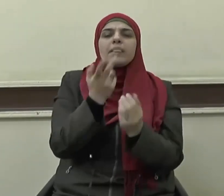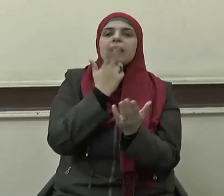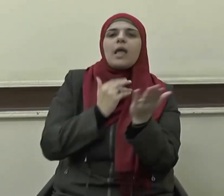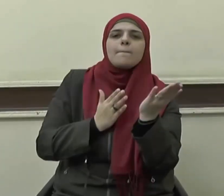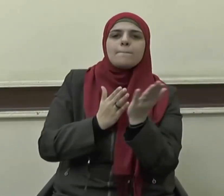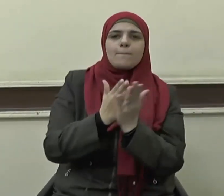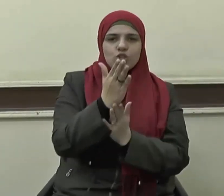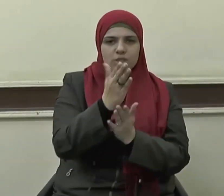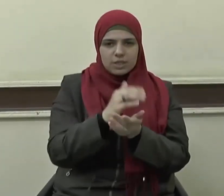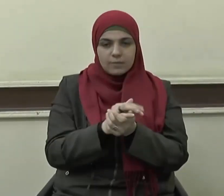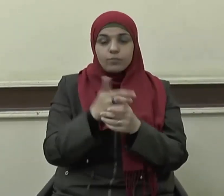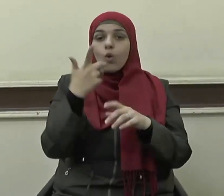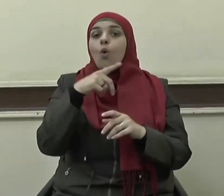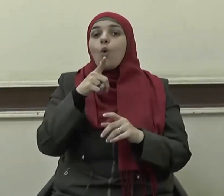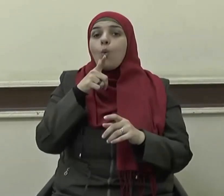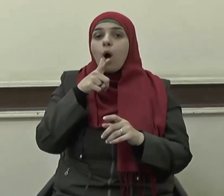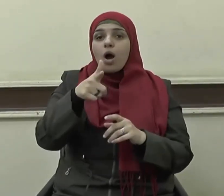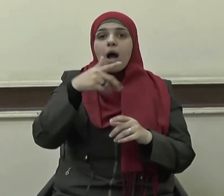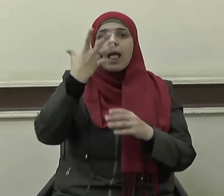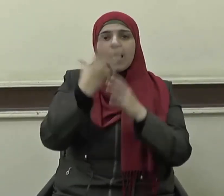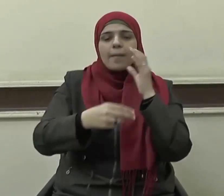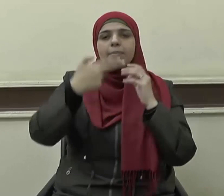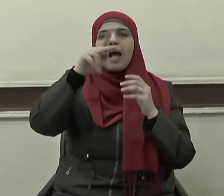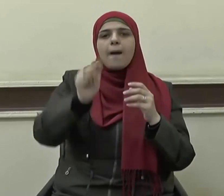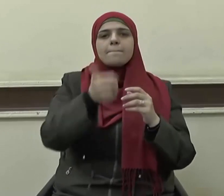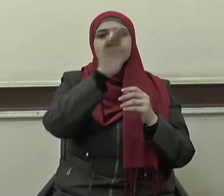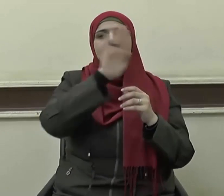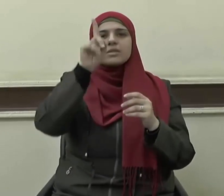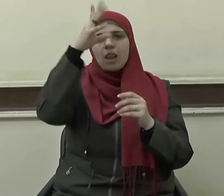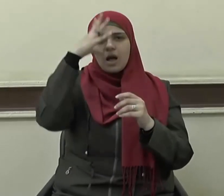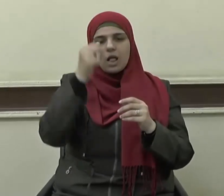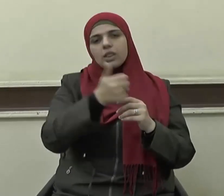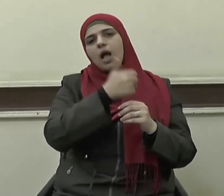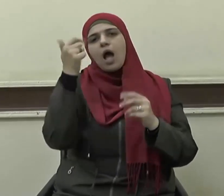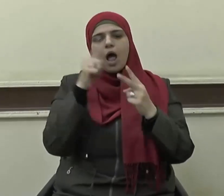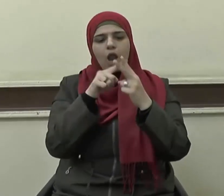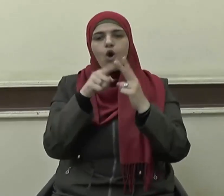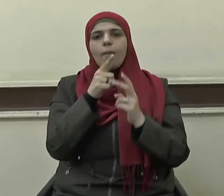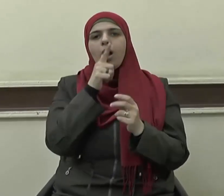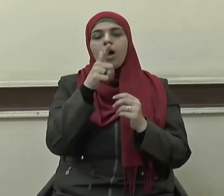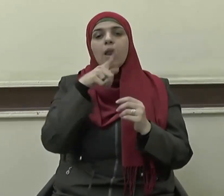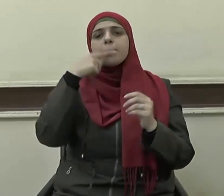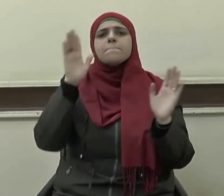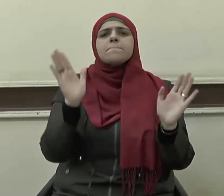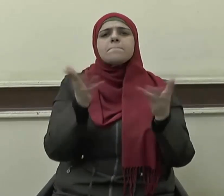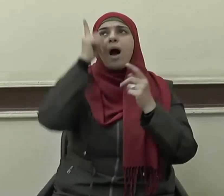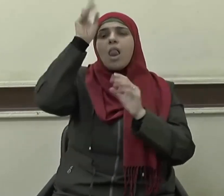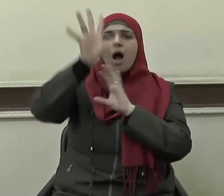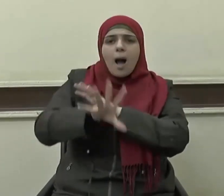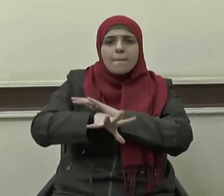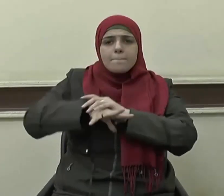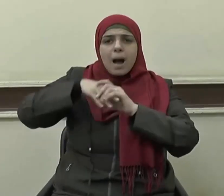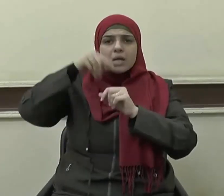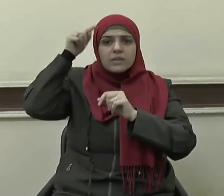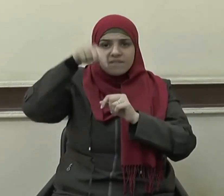وقال ابن عباس رضي الله تعالى عنهما ما بعث الله نبيا إلا